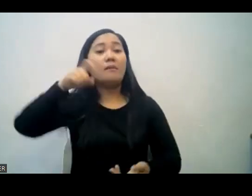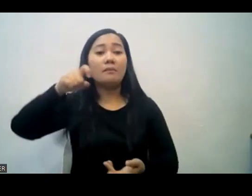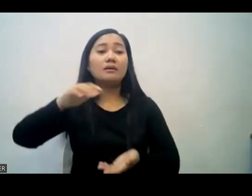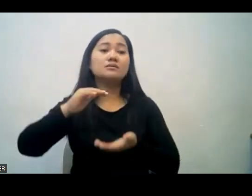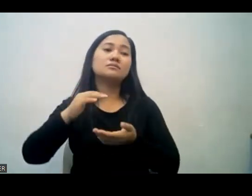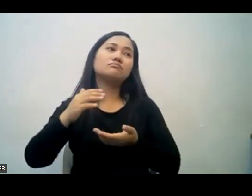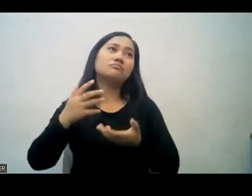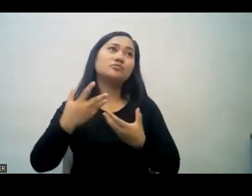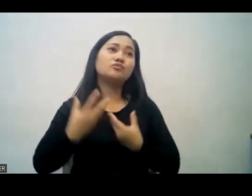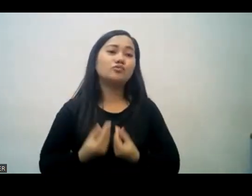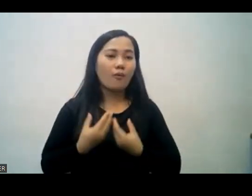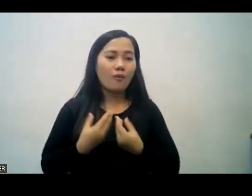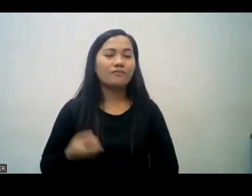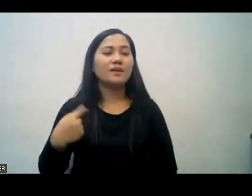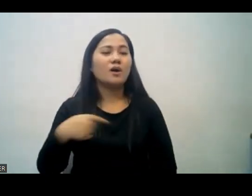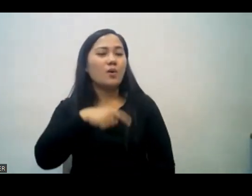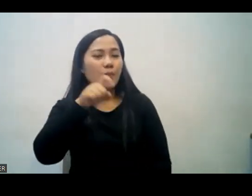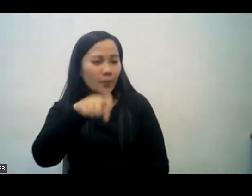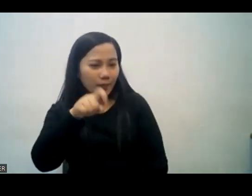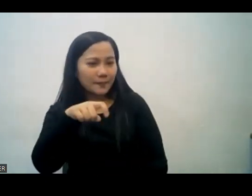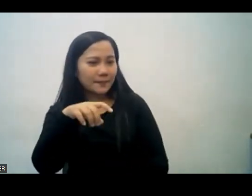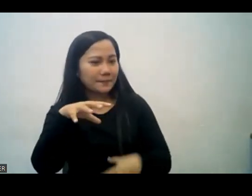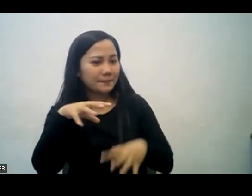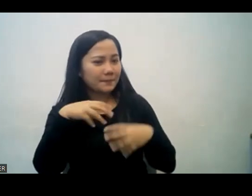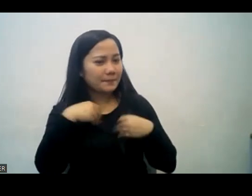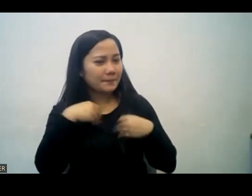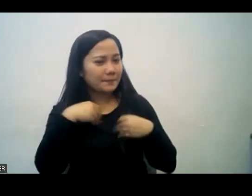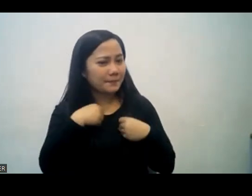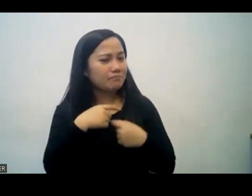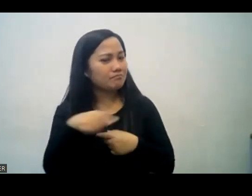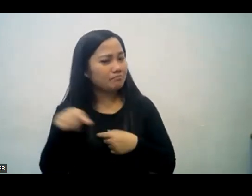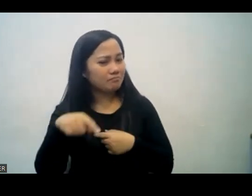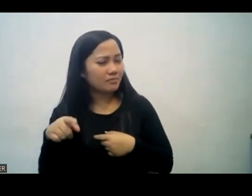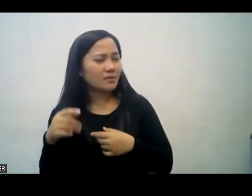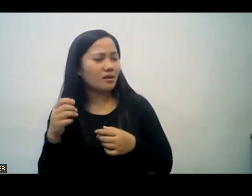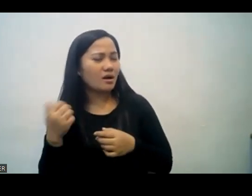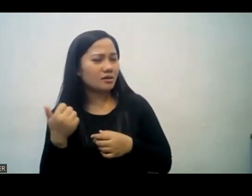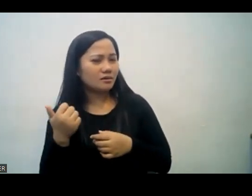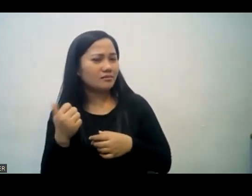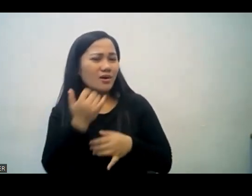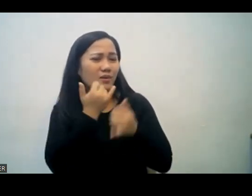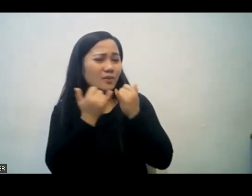Kaya yung puso natin ay dapat pong malambot para tanggapin yung pagkakasalan ng iba.